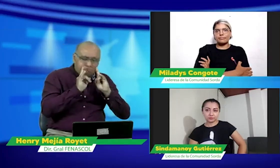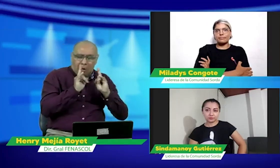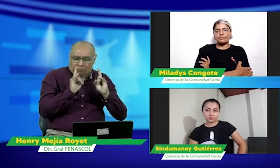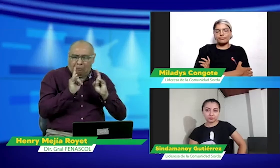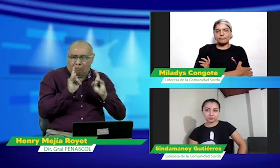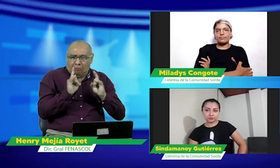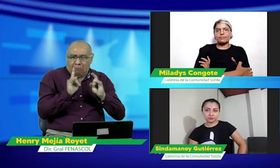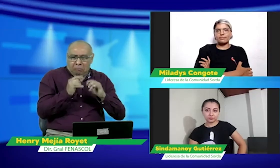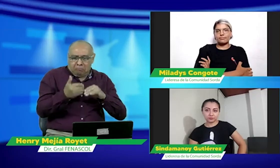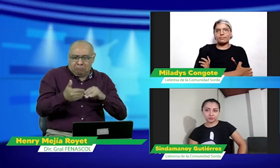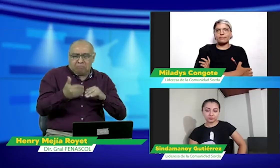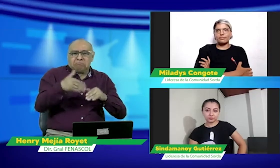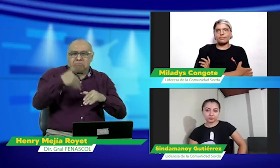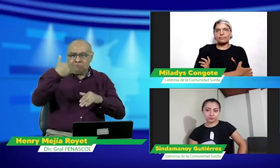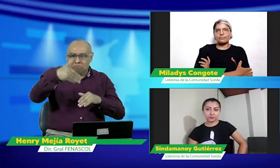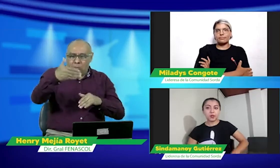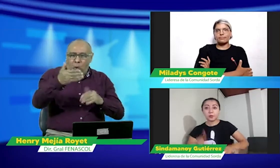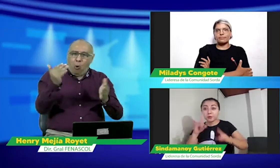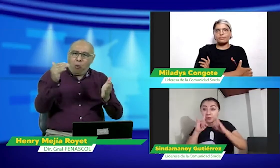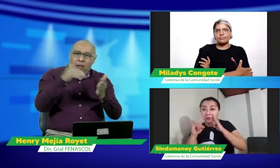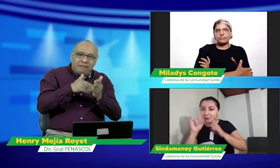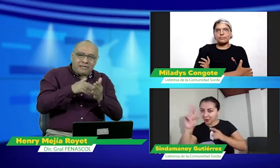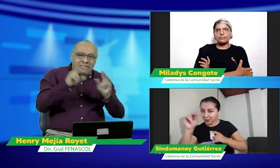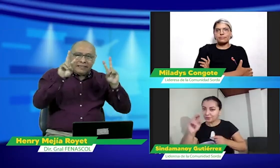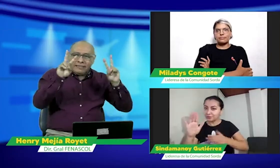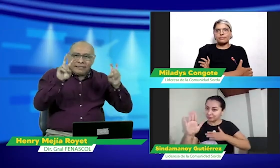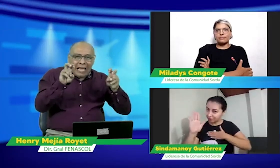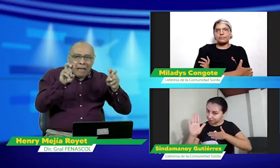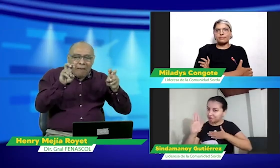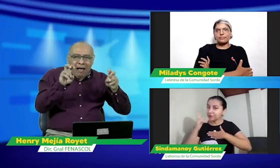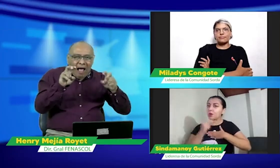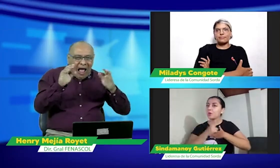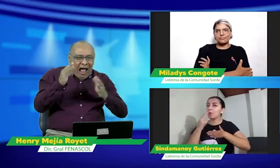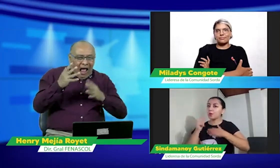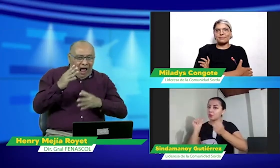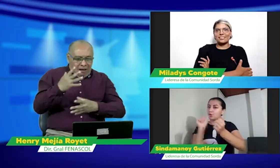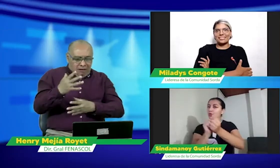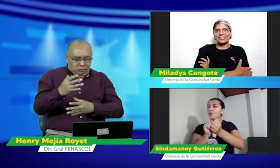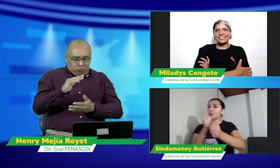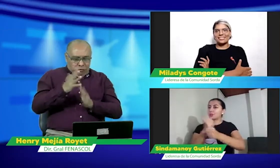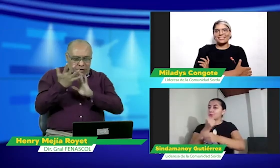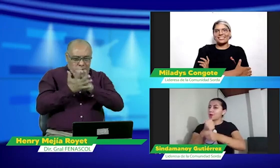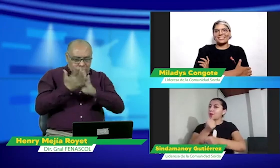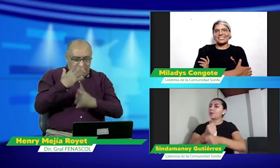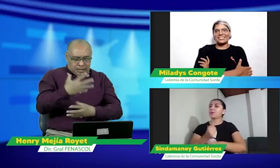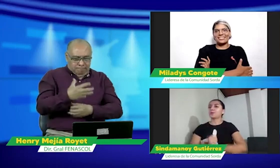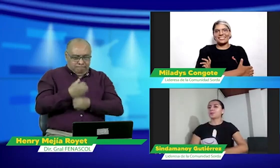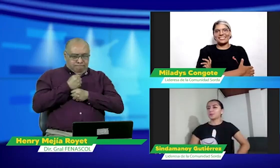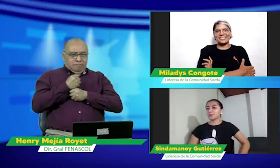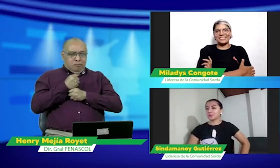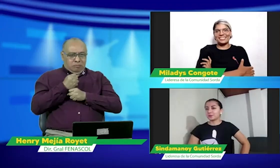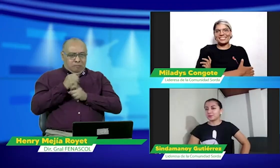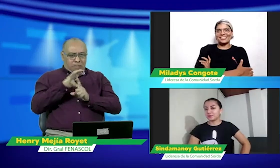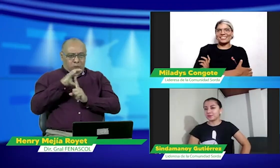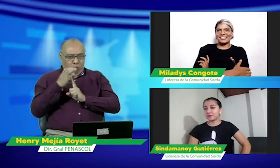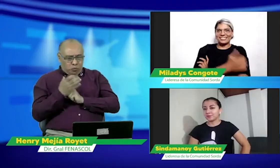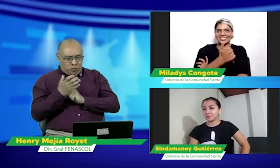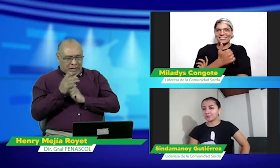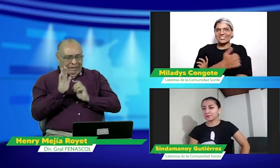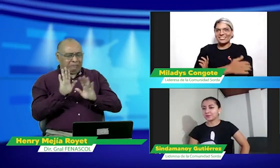estamos muy abiertos a este diálogo a escucharlos pero que sea un compromiso es un compromiso de ese trabajo conjunto ese